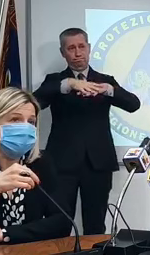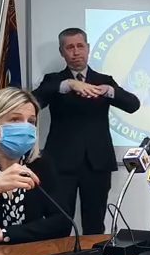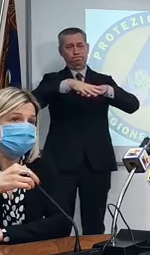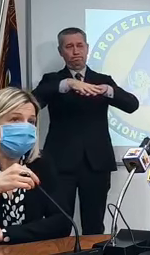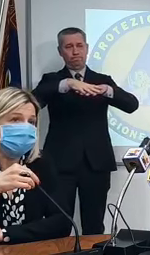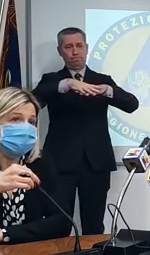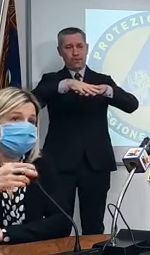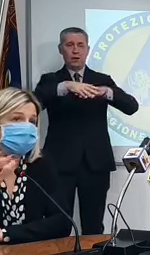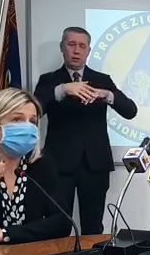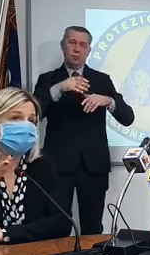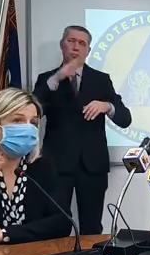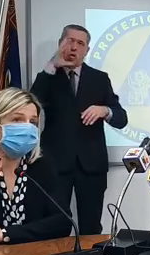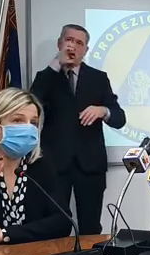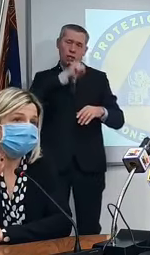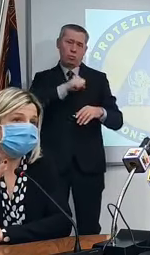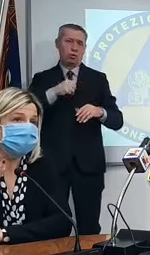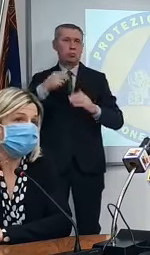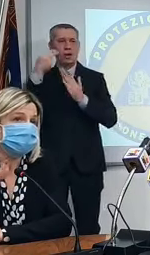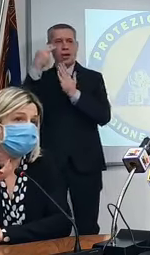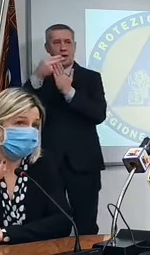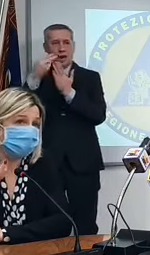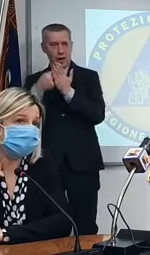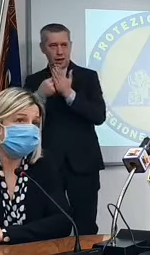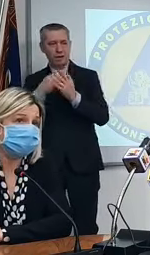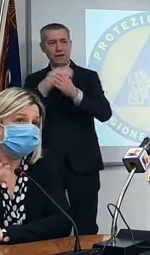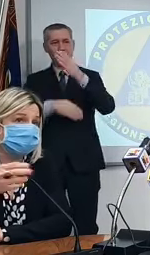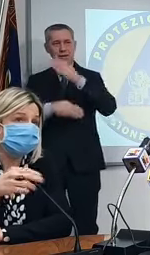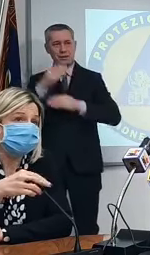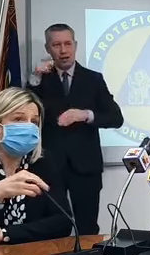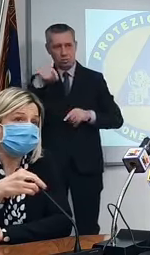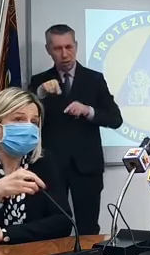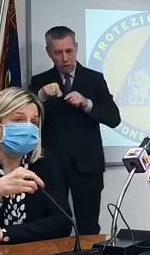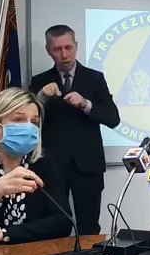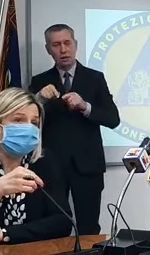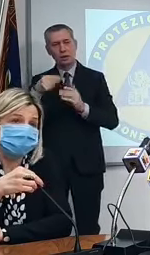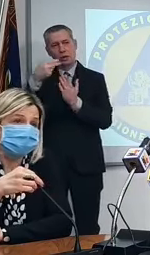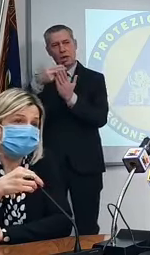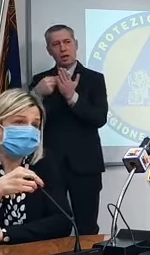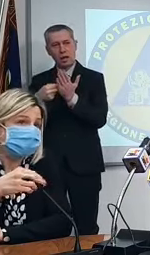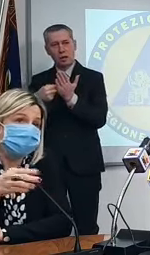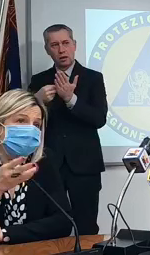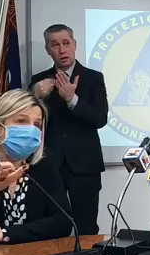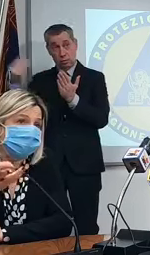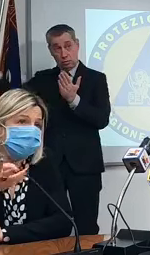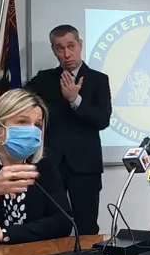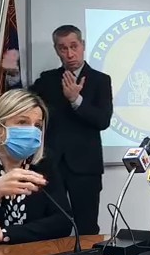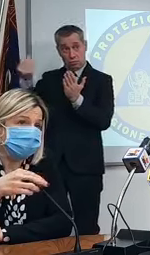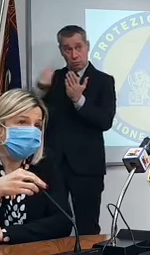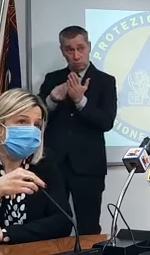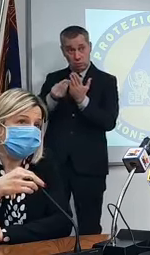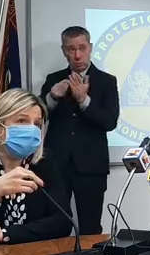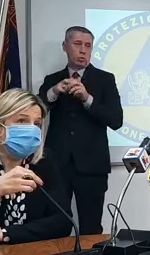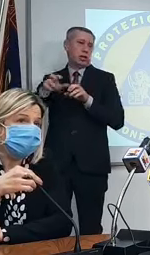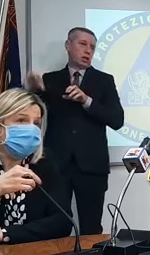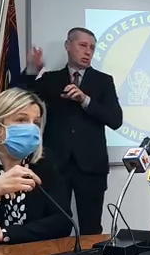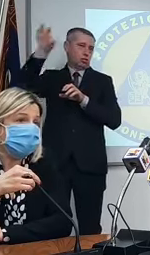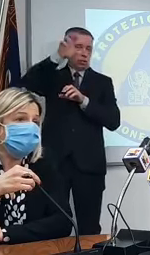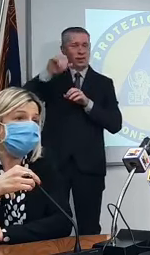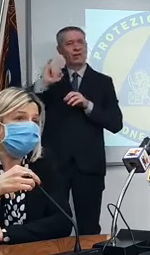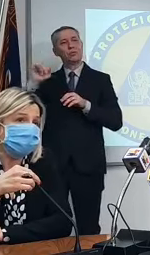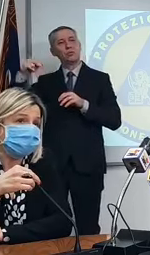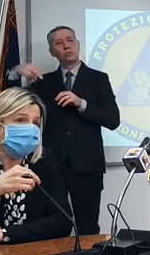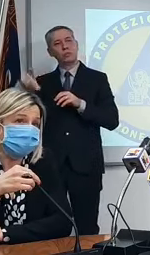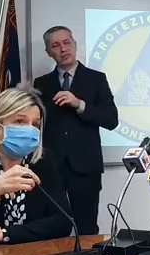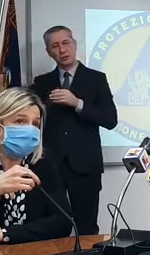resi conto gli elenchi tipo quelli sui disabili sono quelli che ci sono arrivati come a ogni regione da parte dell'Inps